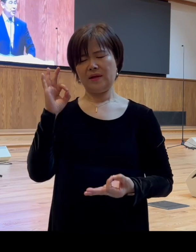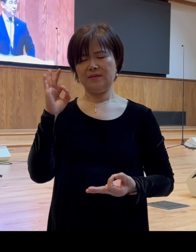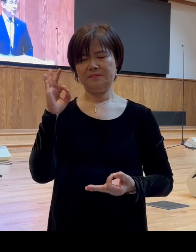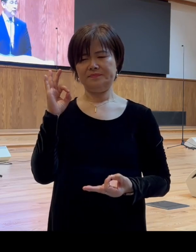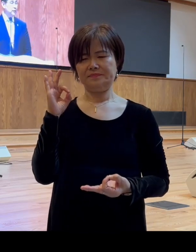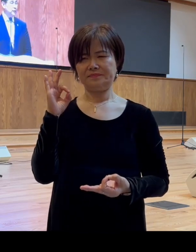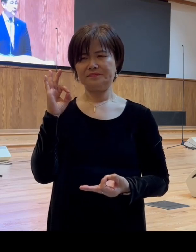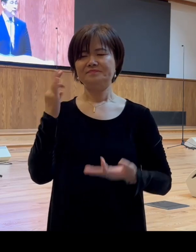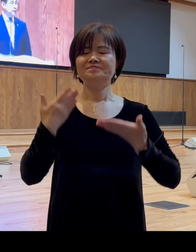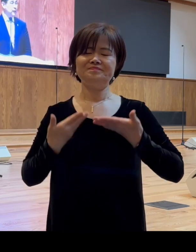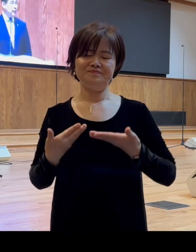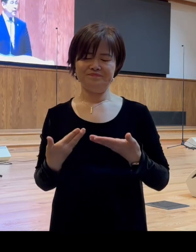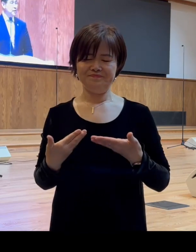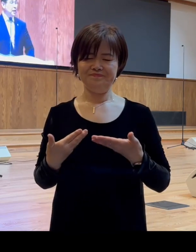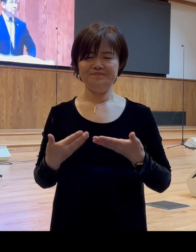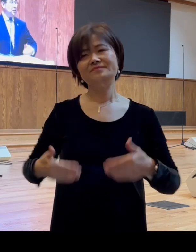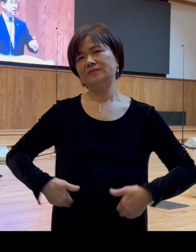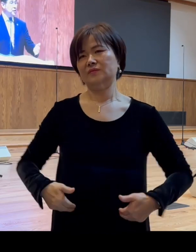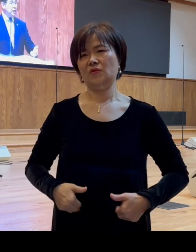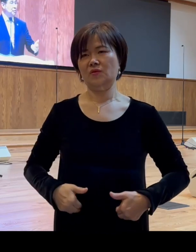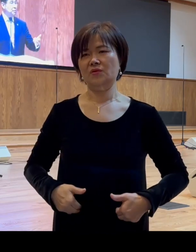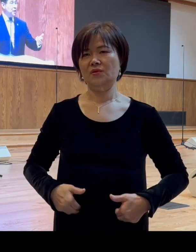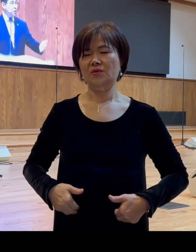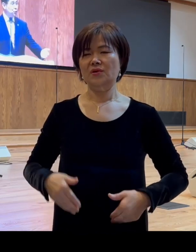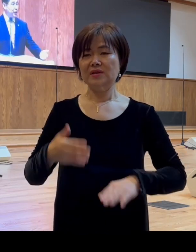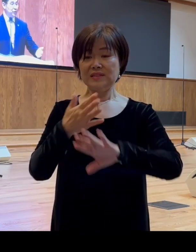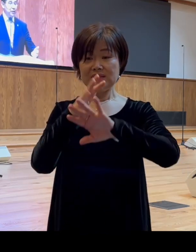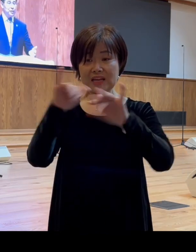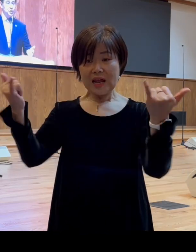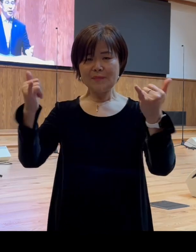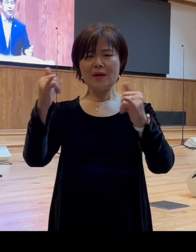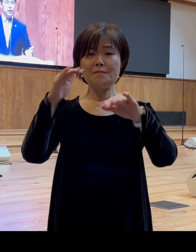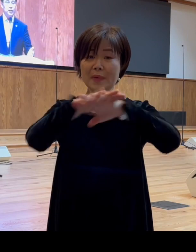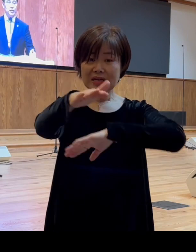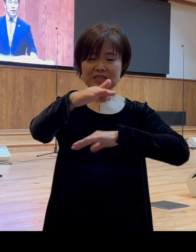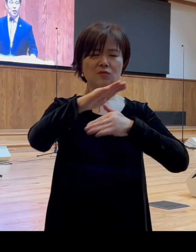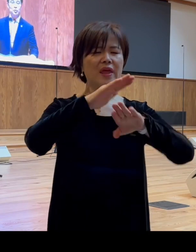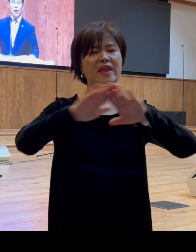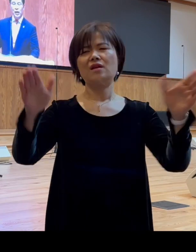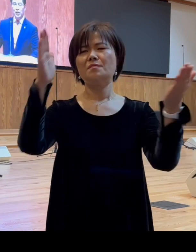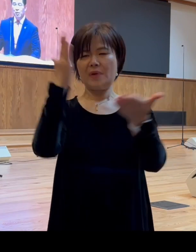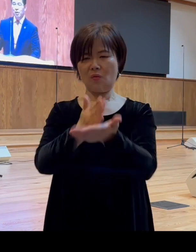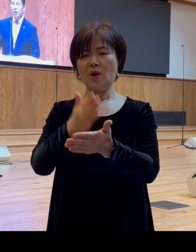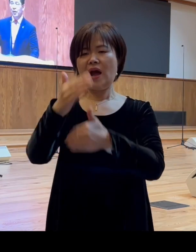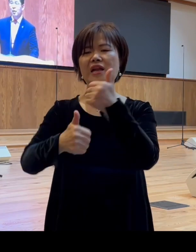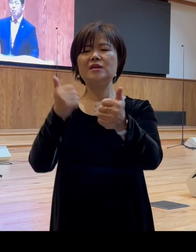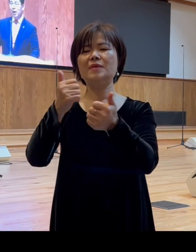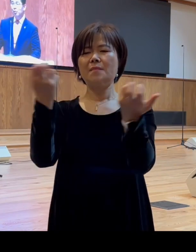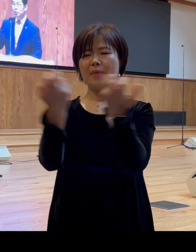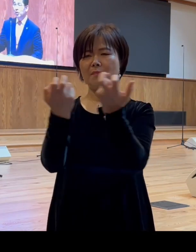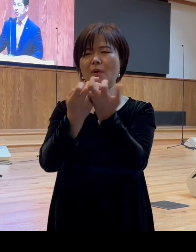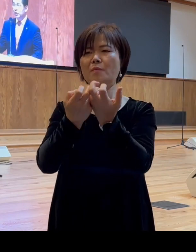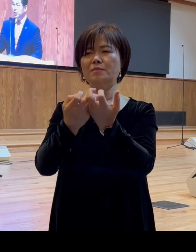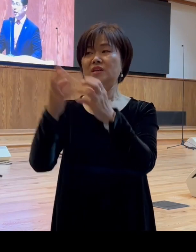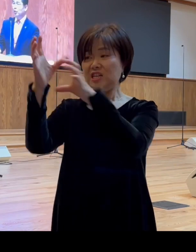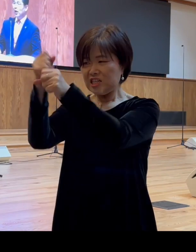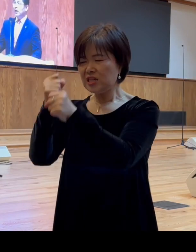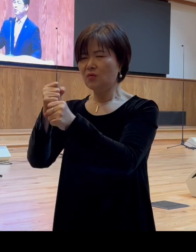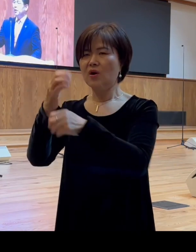사람의 길 사람의 방식으로 해결하는 것이 아니라 여러분 하나님의 방법을 의지하고 하나님의 때를